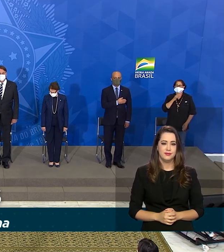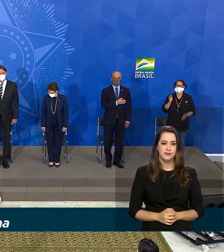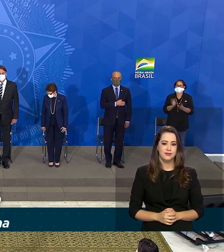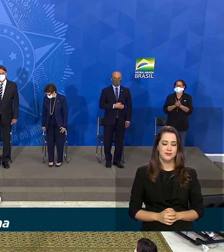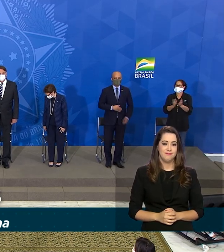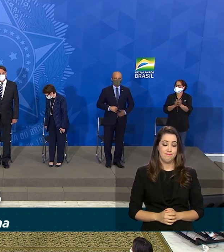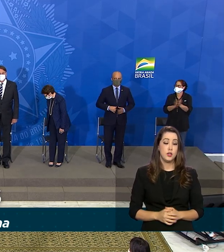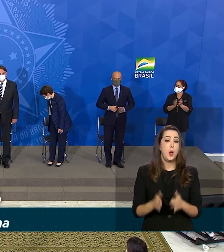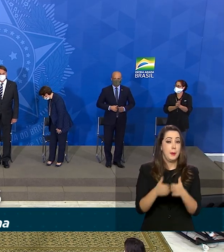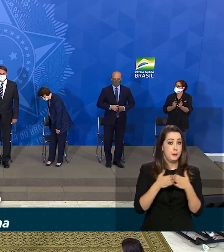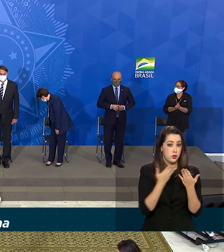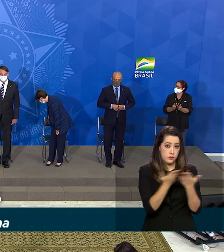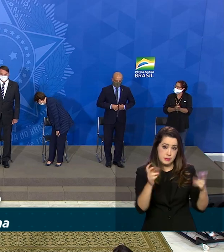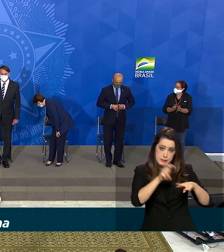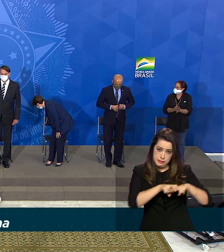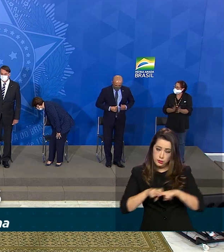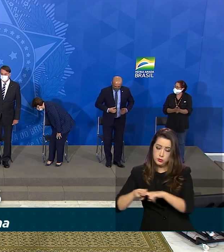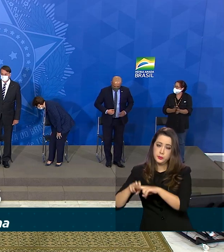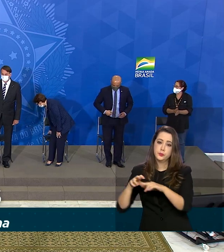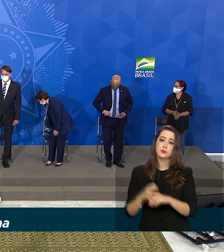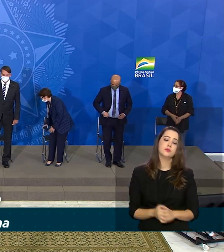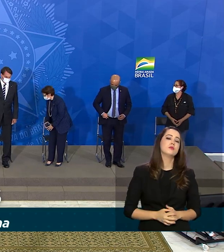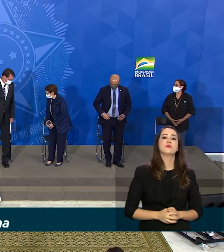Pedimos que tomem seus assentos.